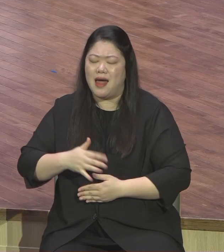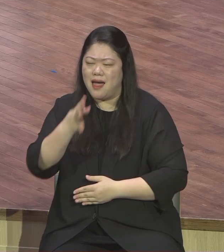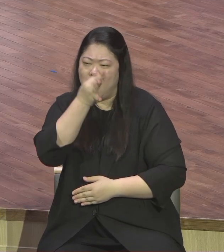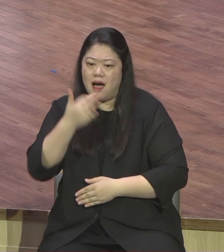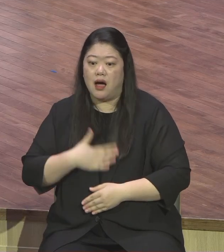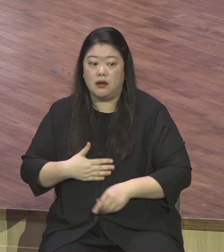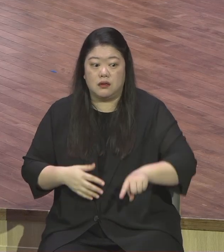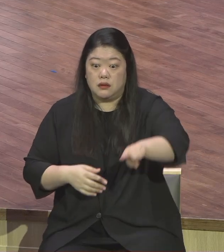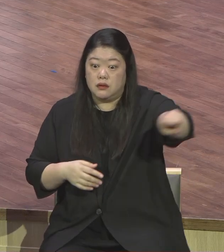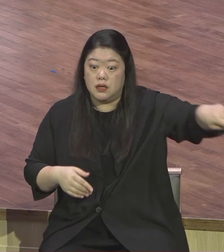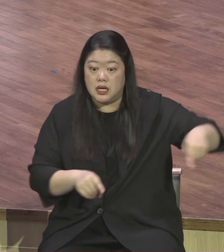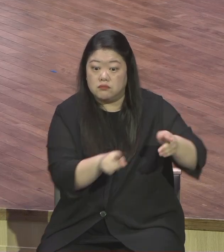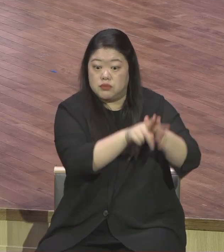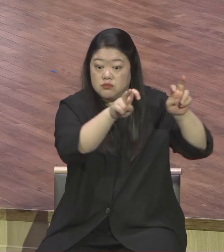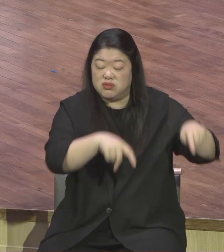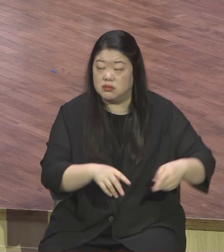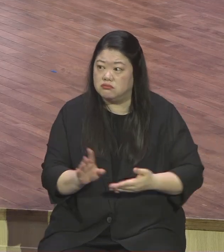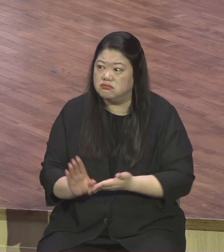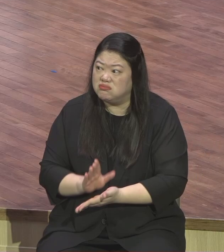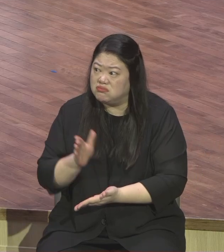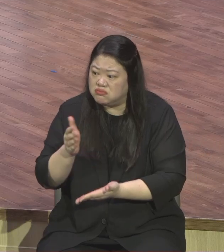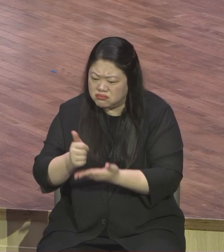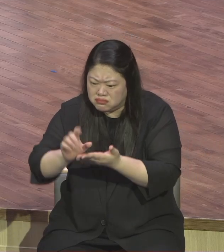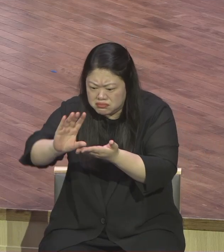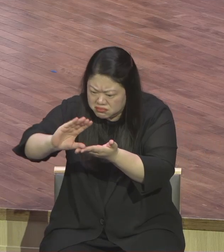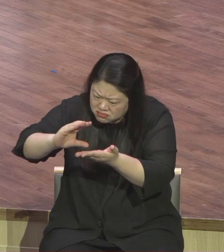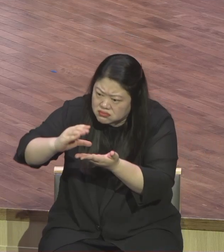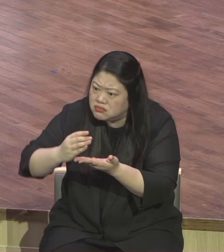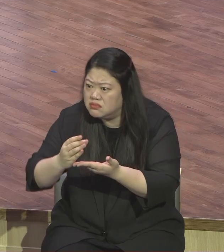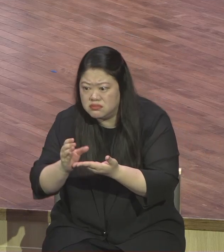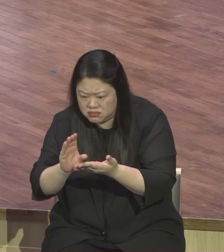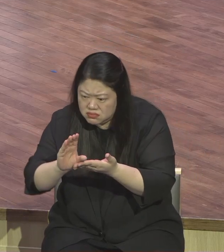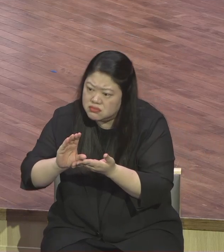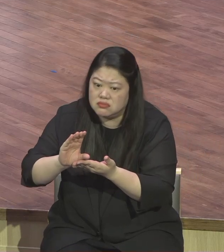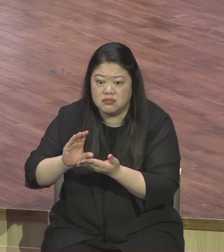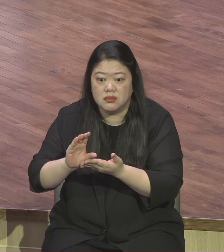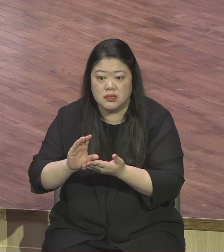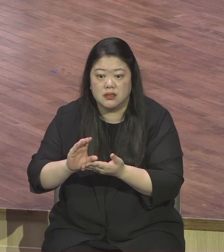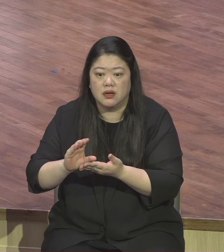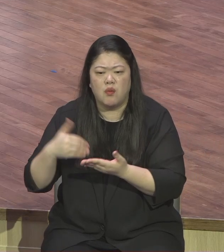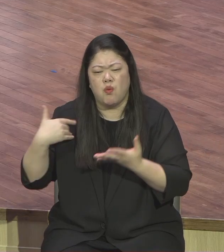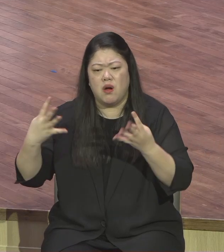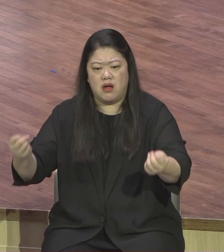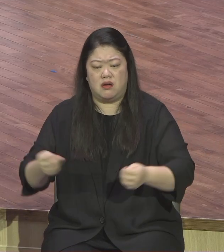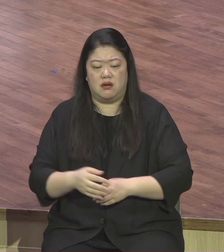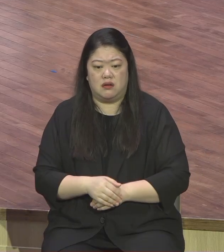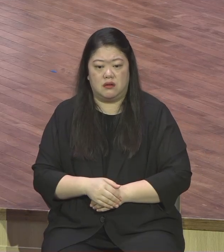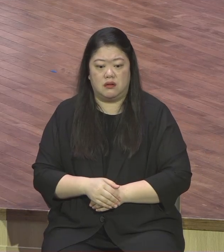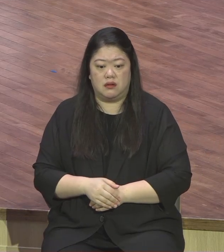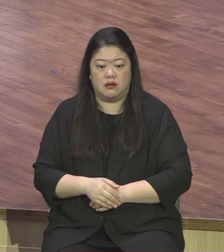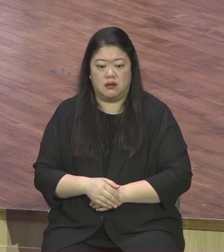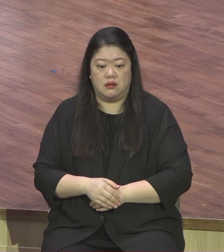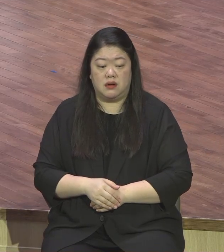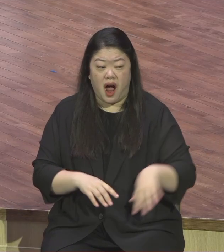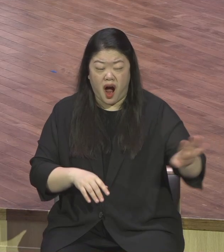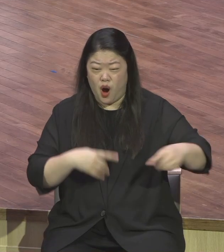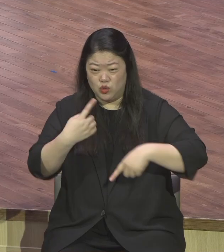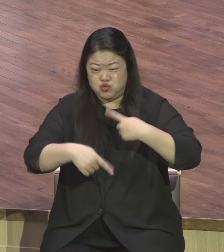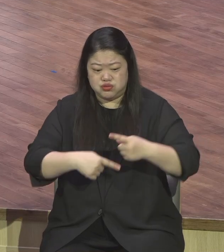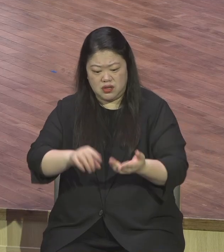못 깨달아요 지식적으로 알지 몰라도 한국말이니까 알아듣겠지 절대 답은 안 돼요 결론은 안 나요 결론